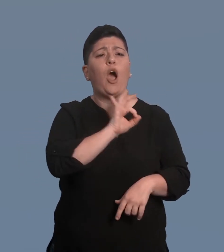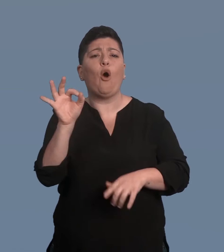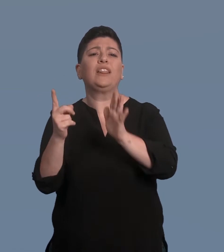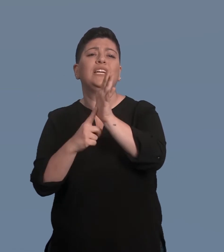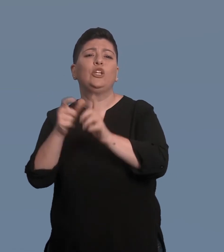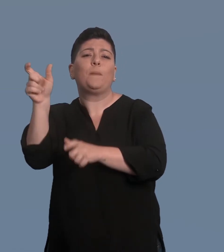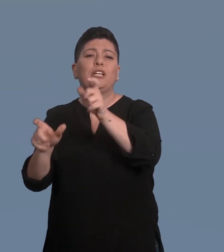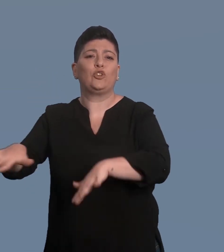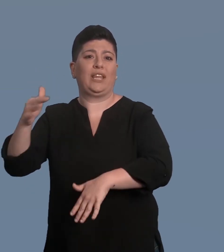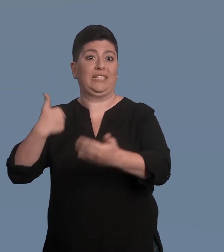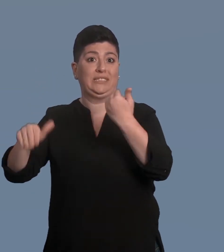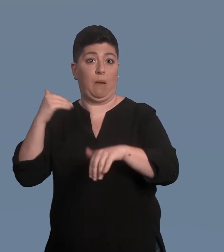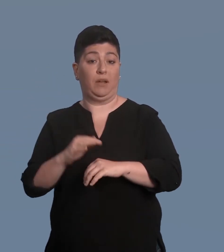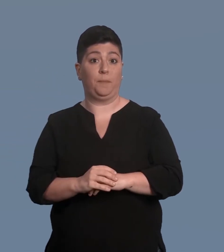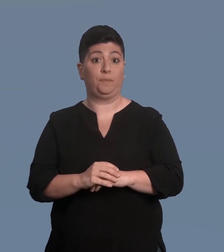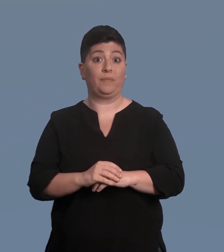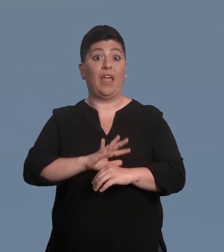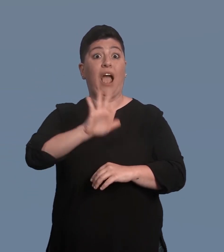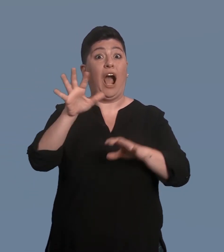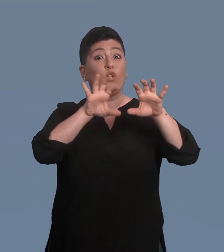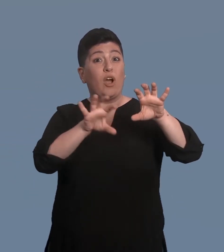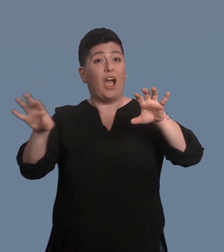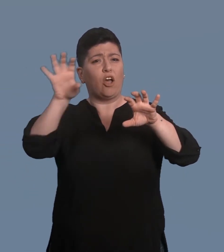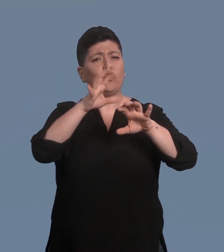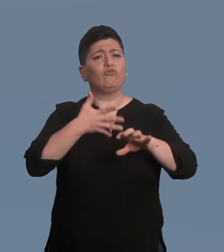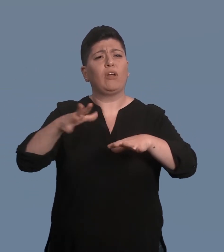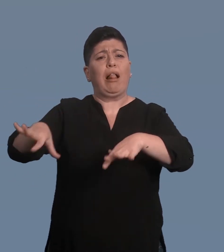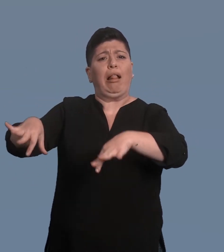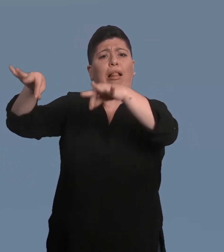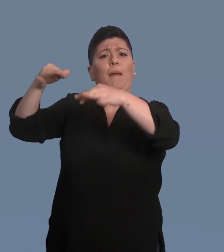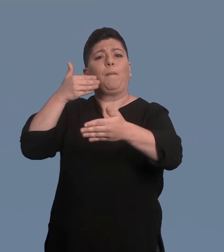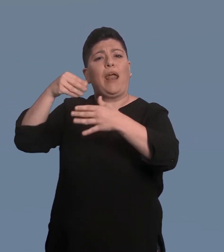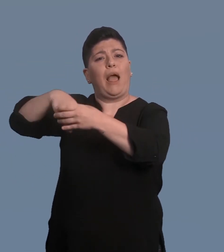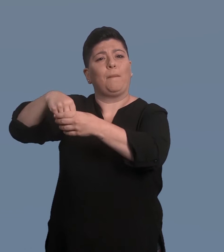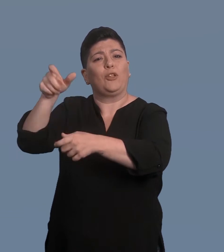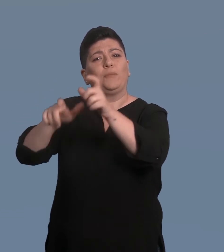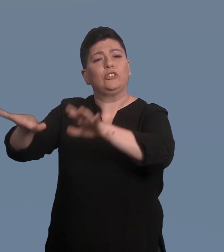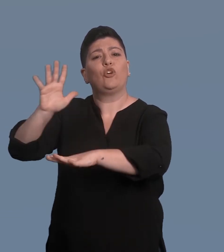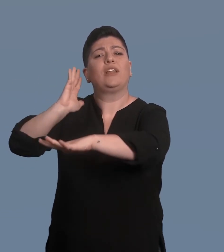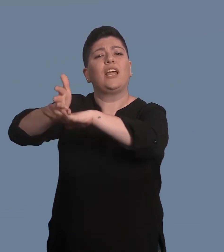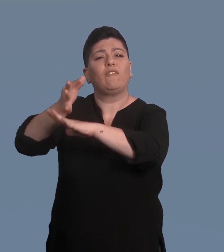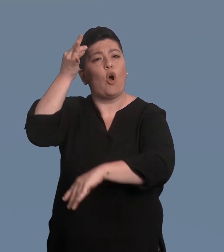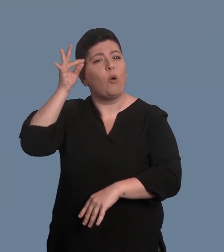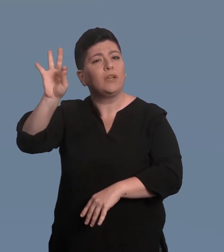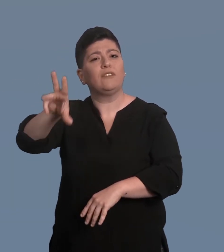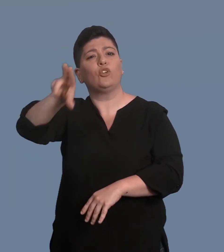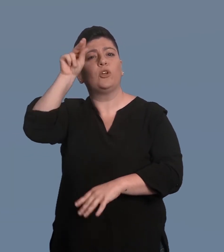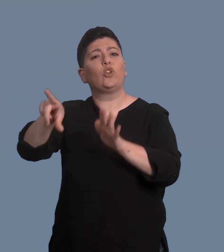lingua o dei diritti delle persone con disabilità. In diversi cantoni sono attualmente pendenti interventi parlamentari che chiedono un